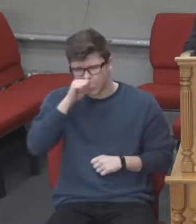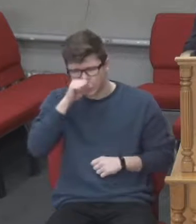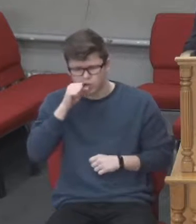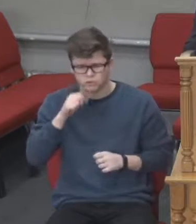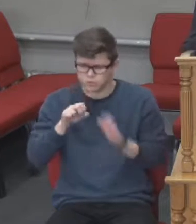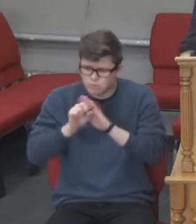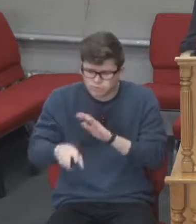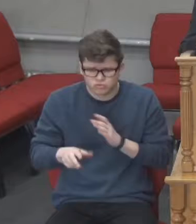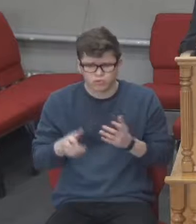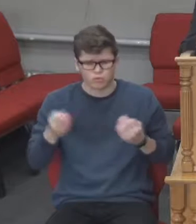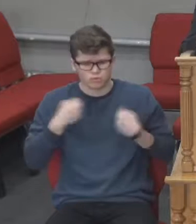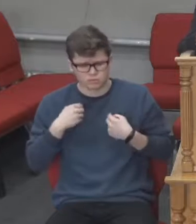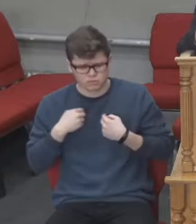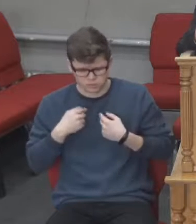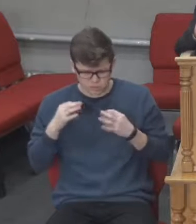знаходився під